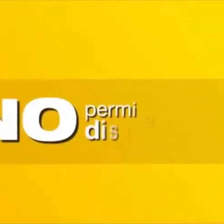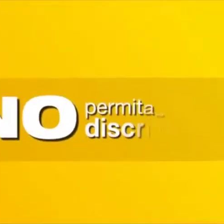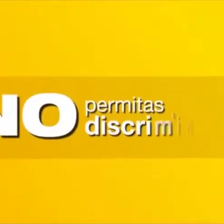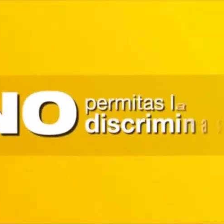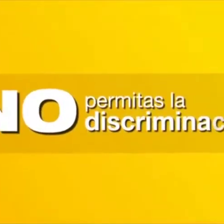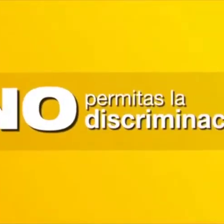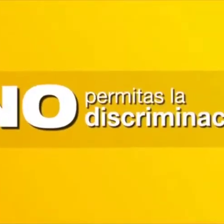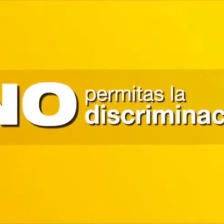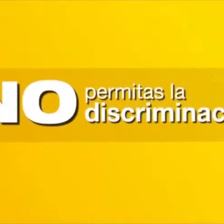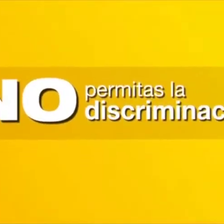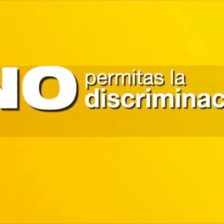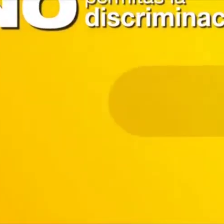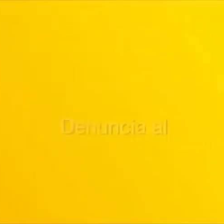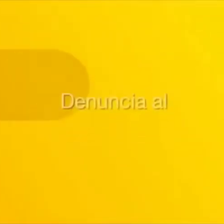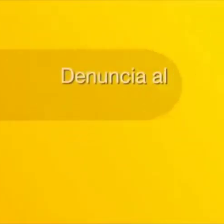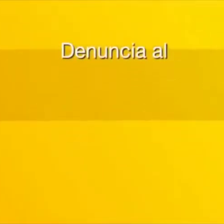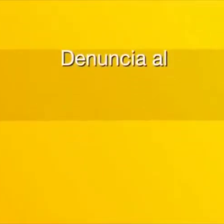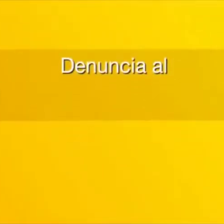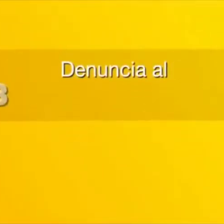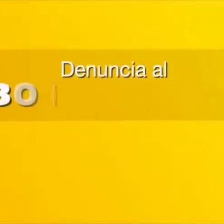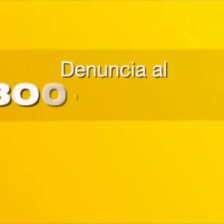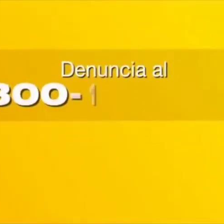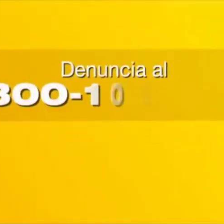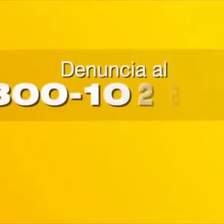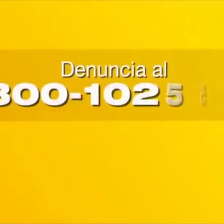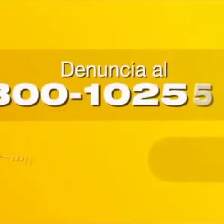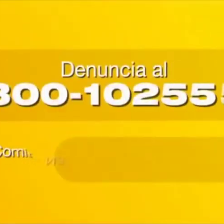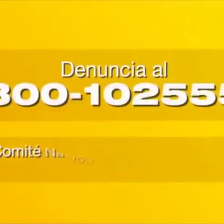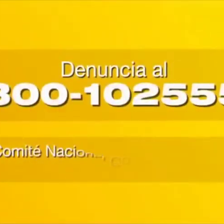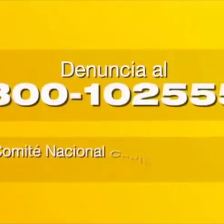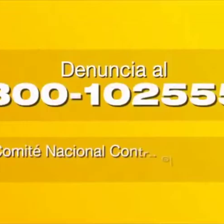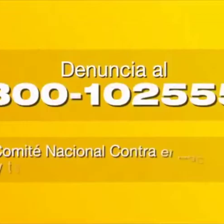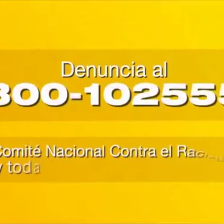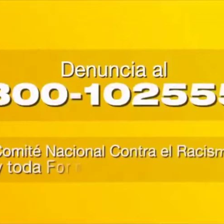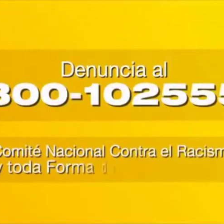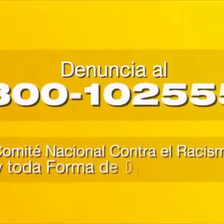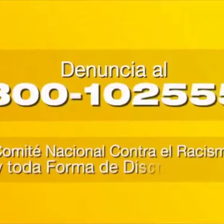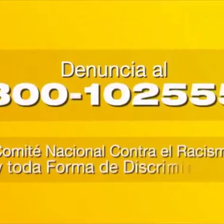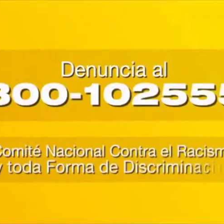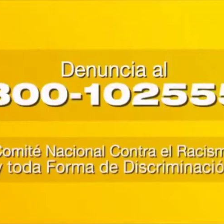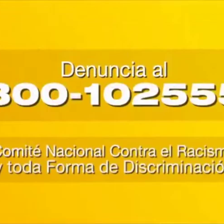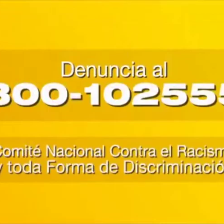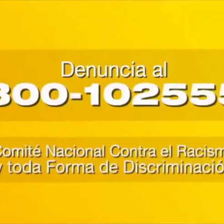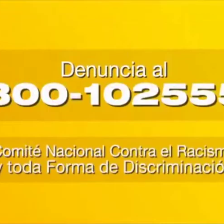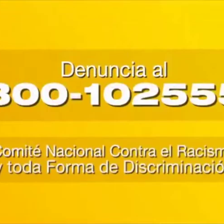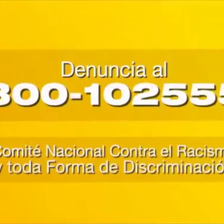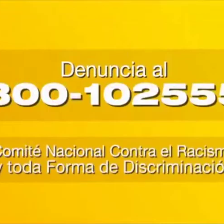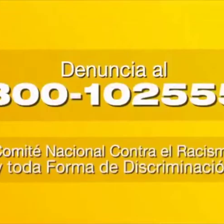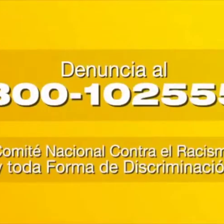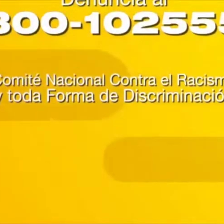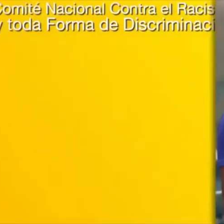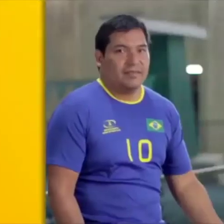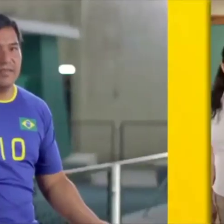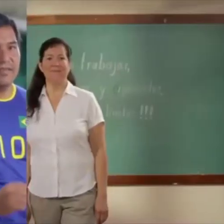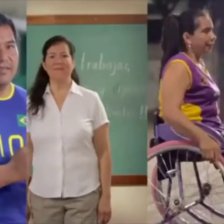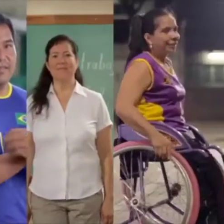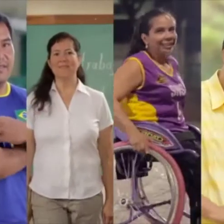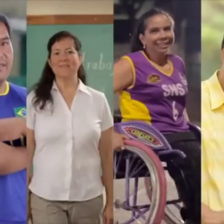permitas la discriminación. Denuncia al 800-10-2555. ¡Dale vida